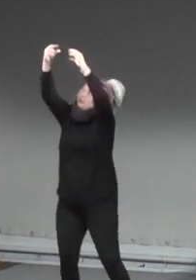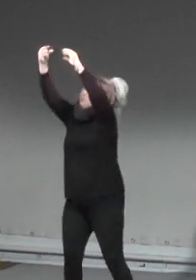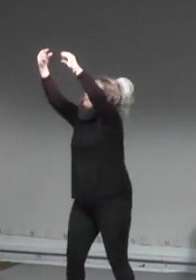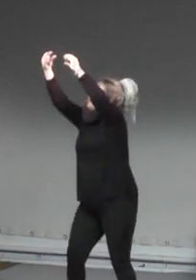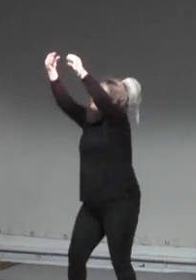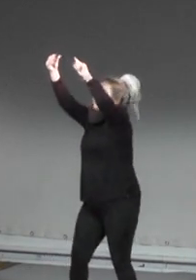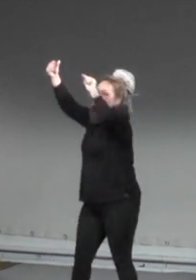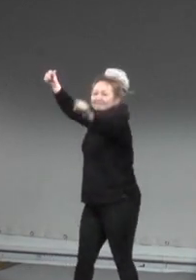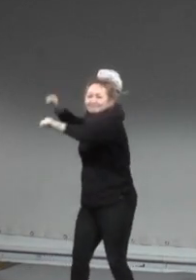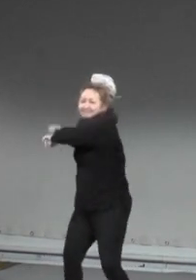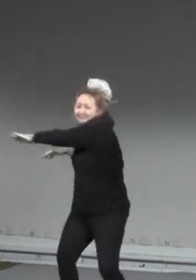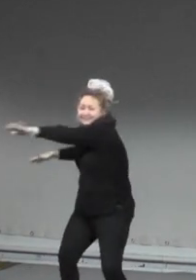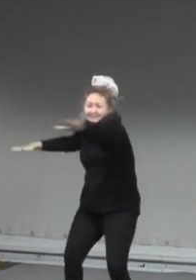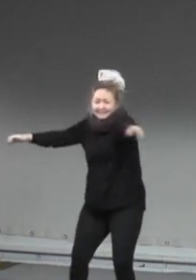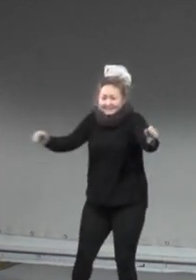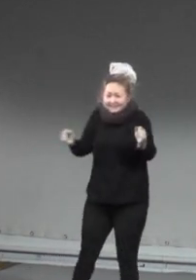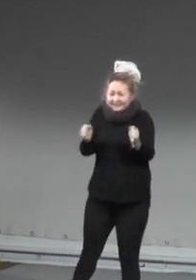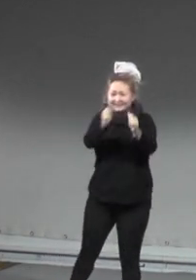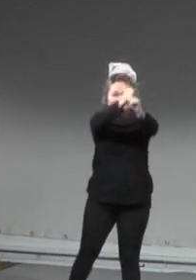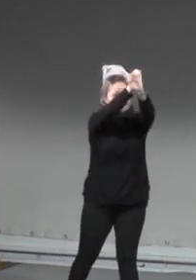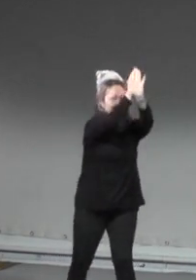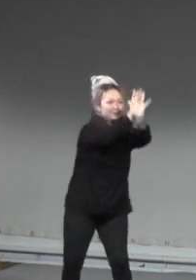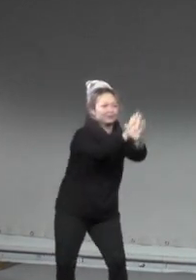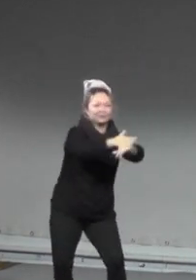Die Frau kümmert sich weiter.